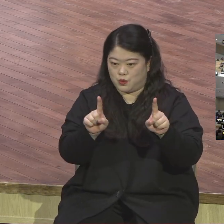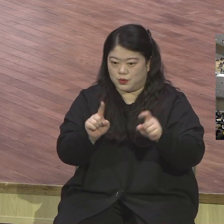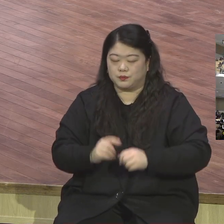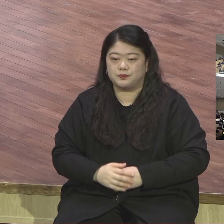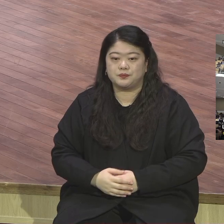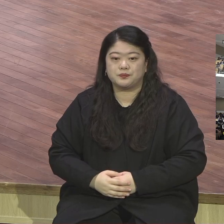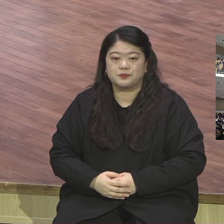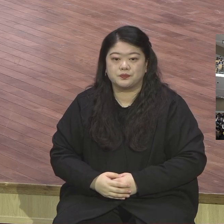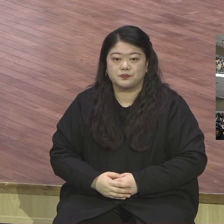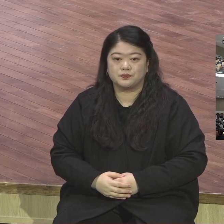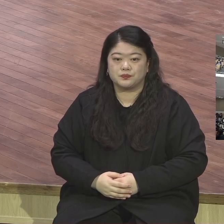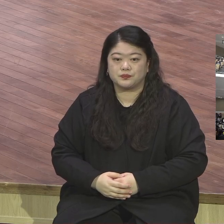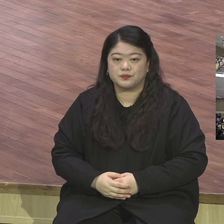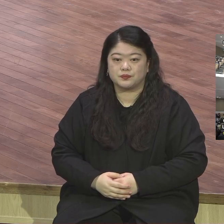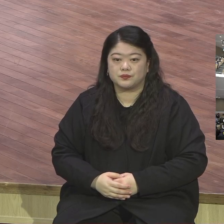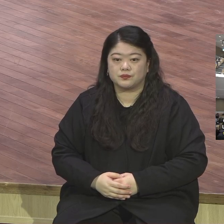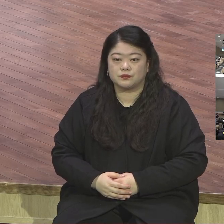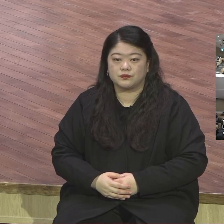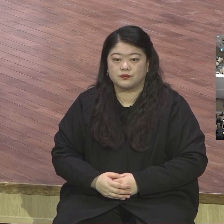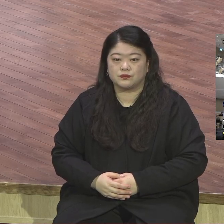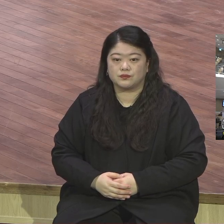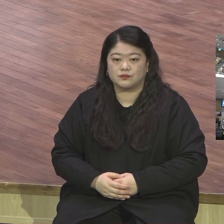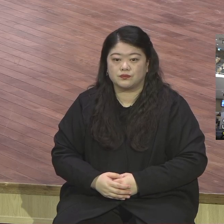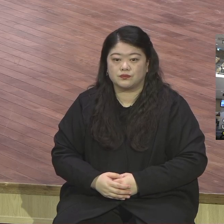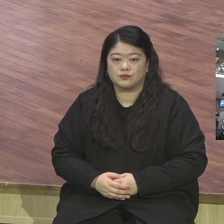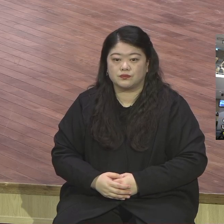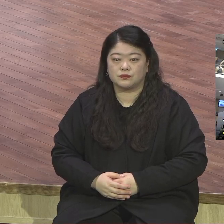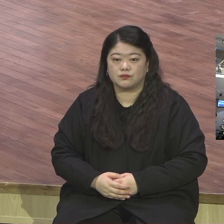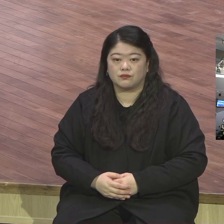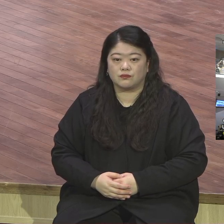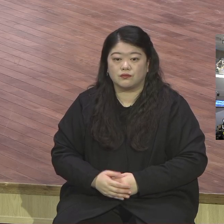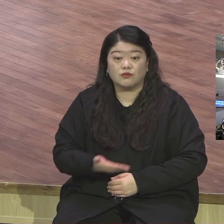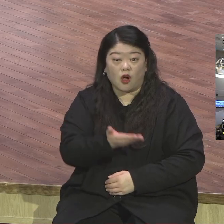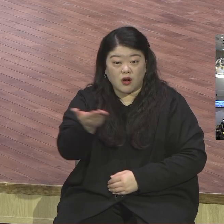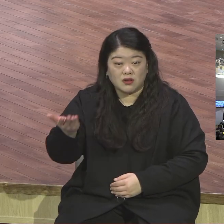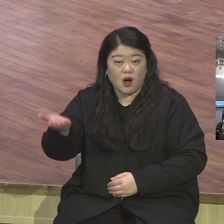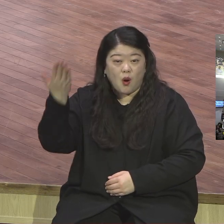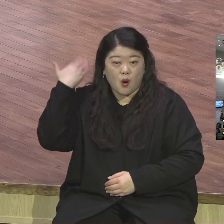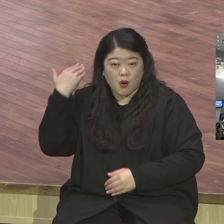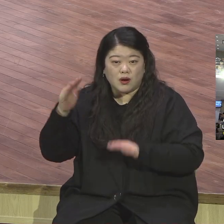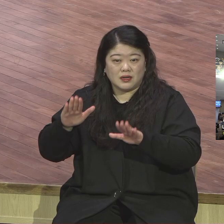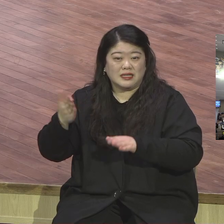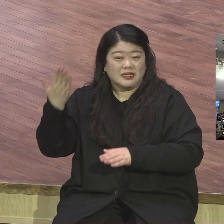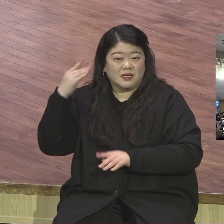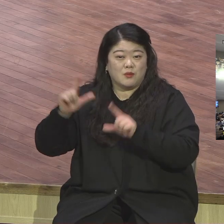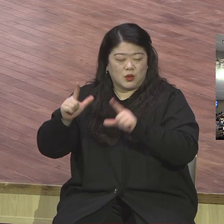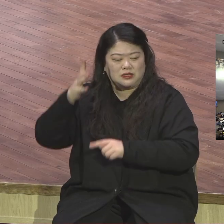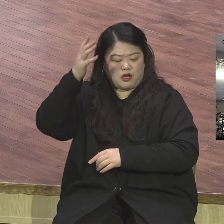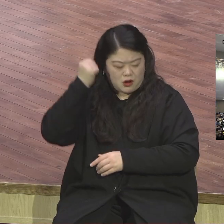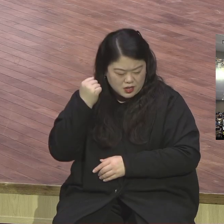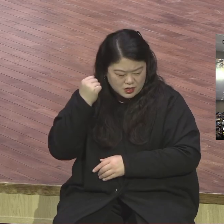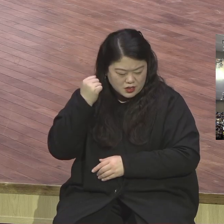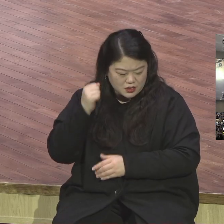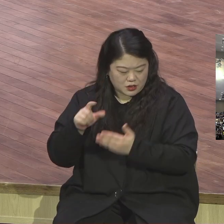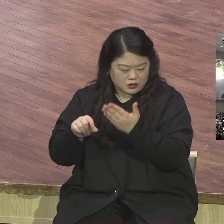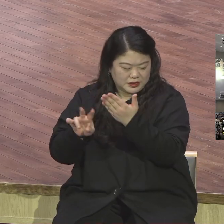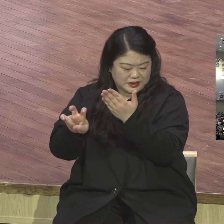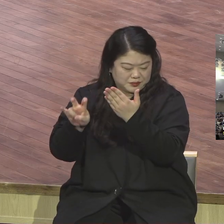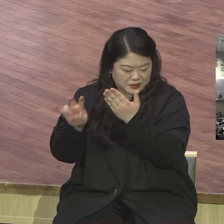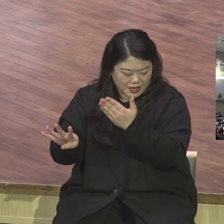너희는 오늘 이전을 기억하라 아홉째 달 24일 곧 여호와의 성전지대를